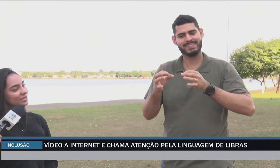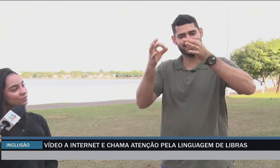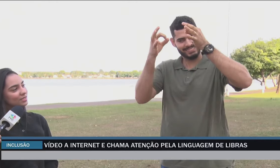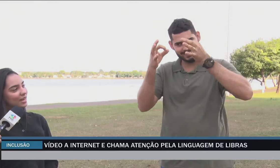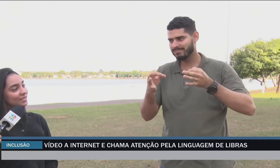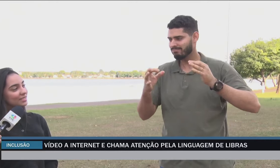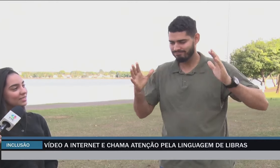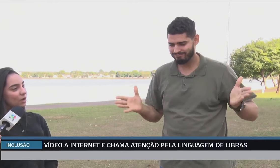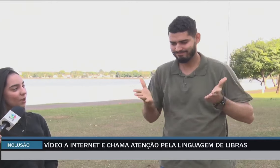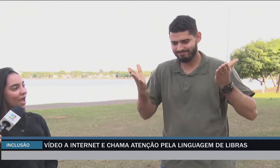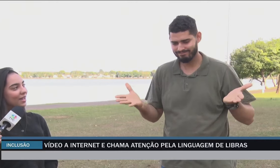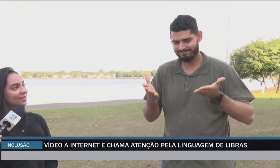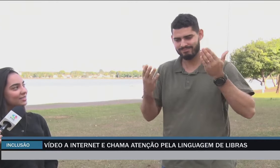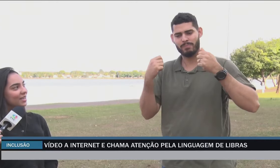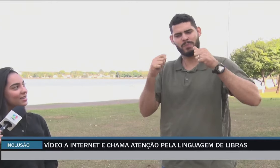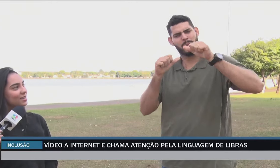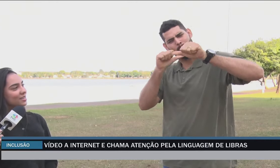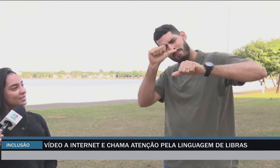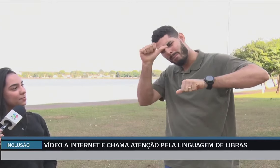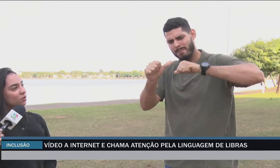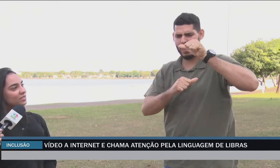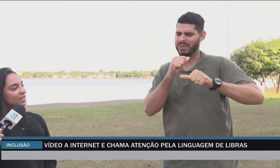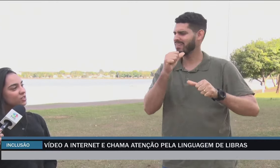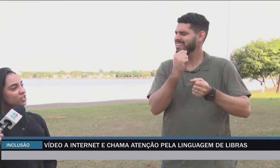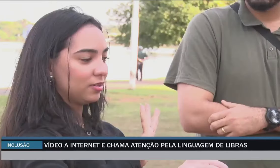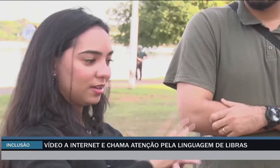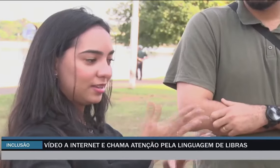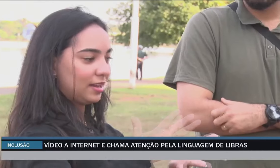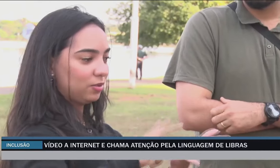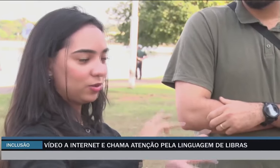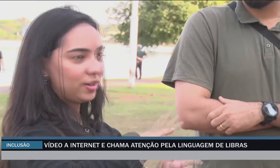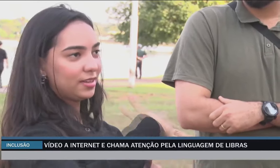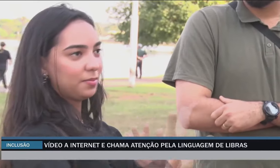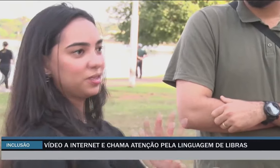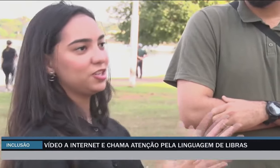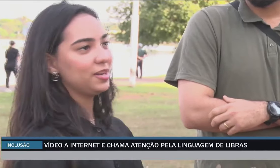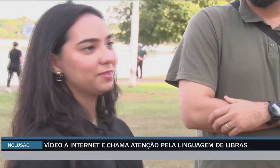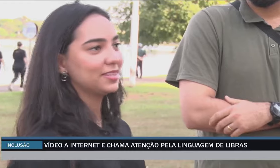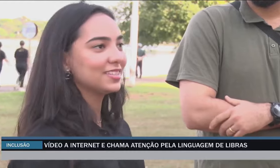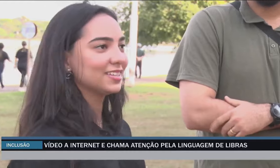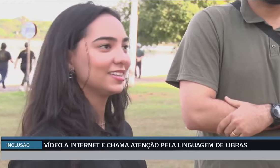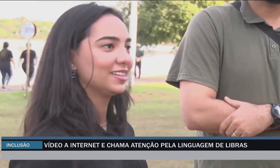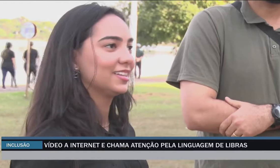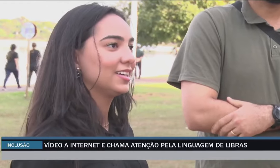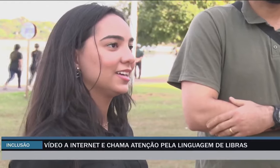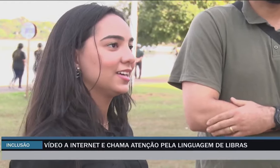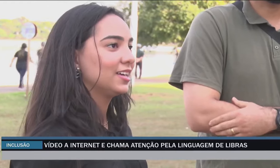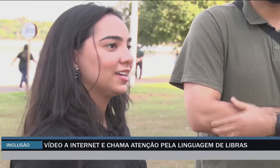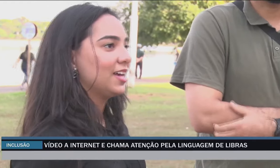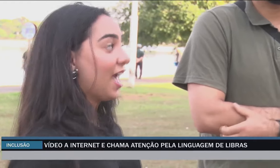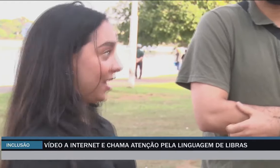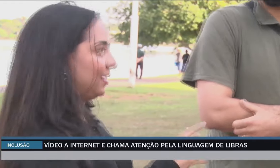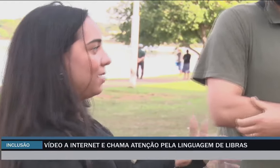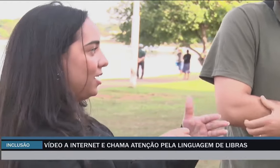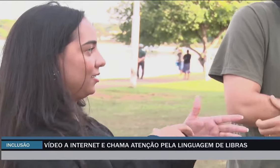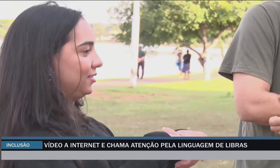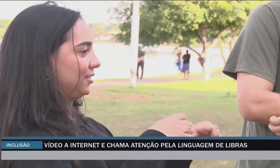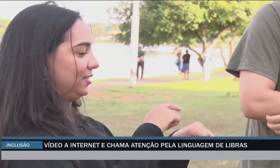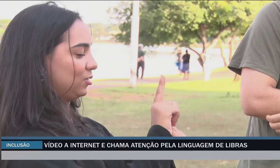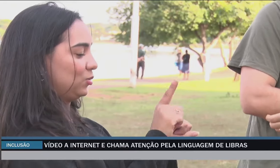levou a querer gravar os vídeos na rede social. Ah, nesta reportagem, contamos com a ajuda da intérprete Thalita